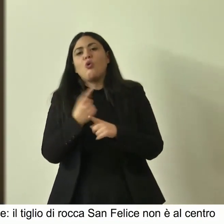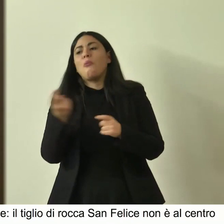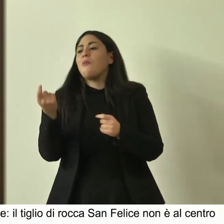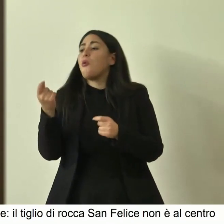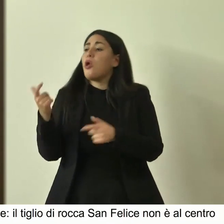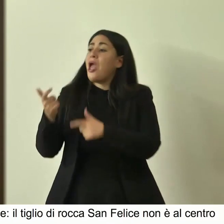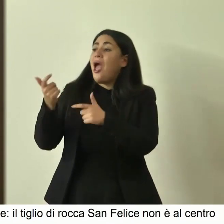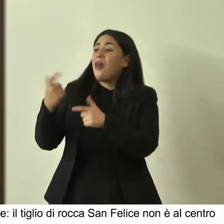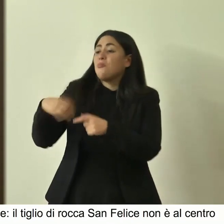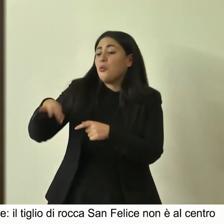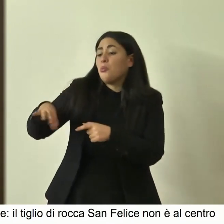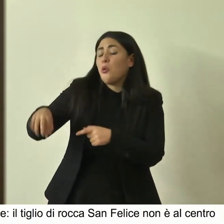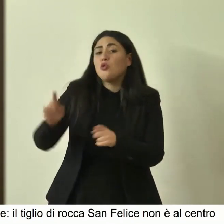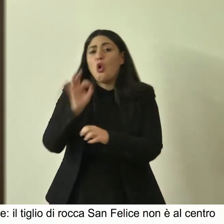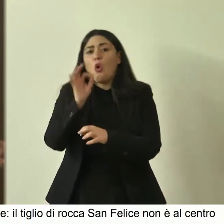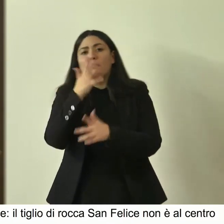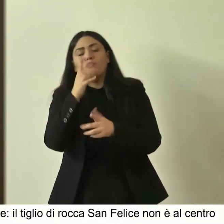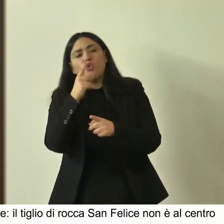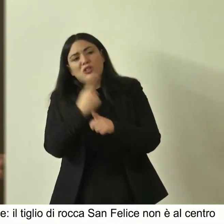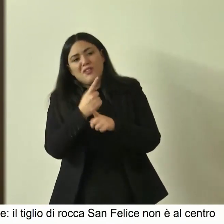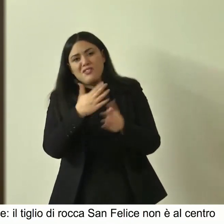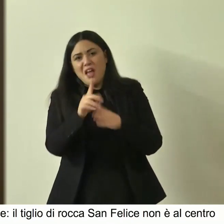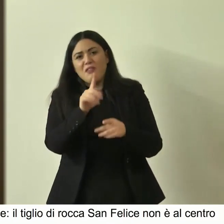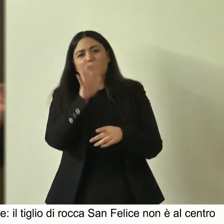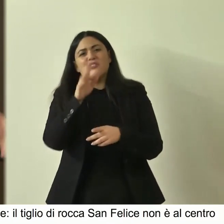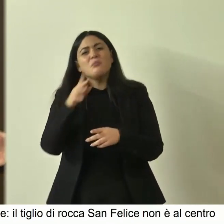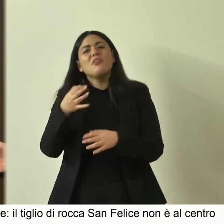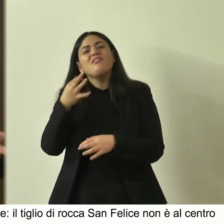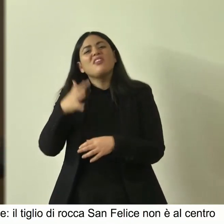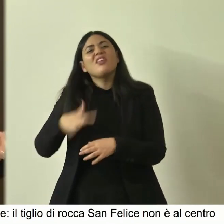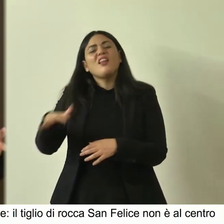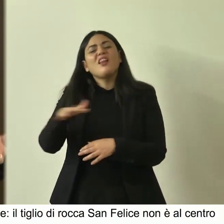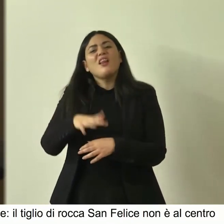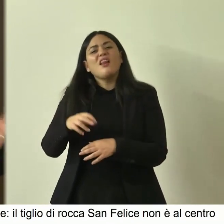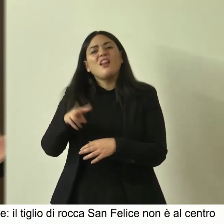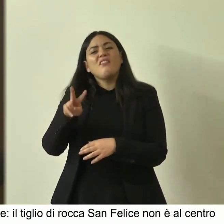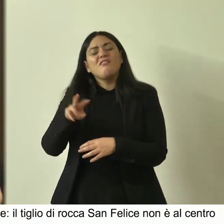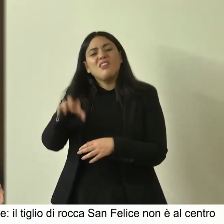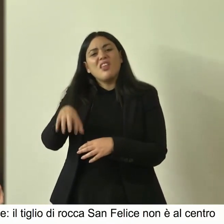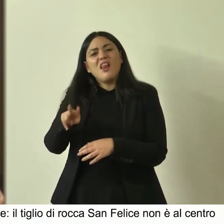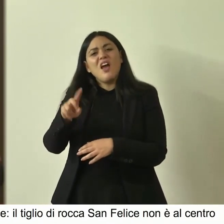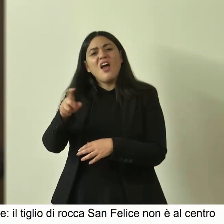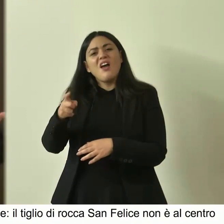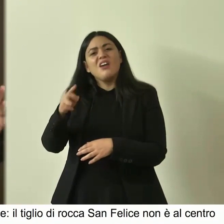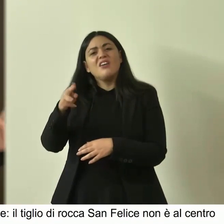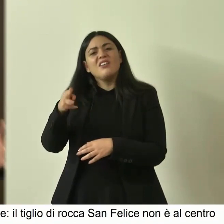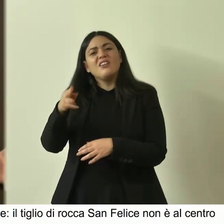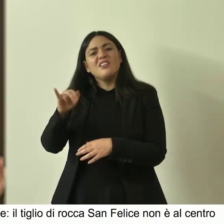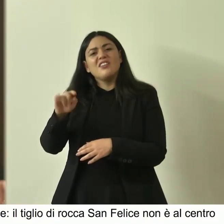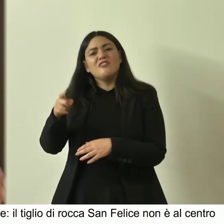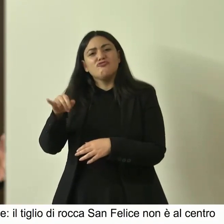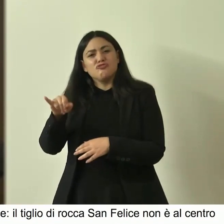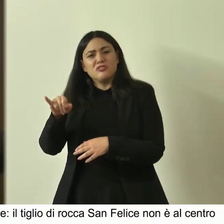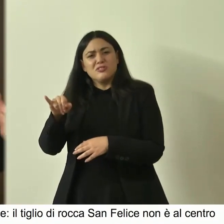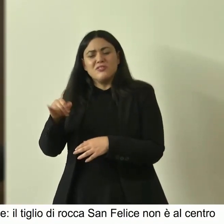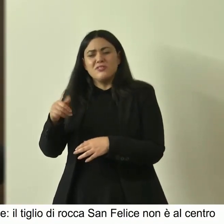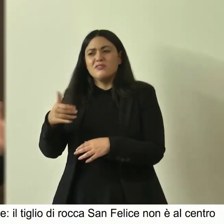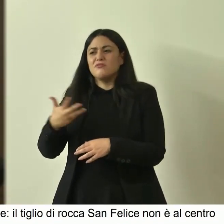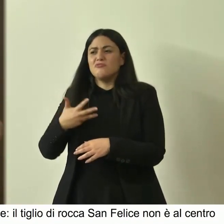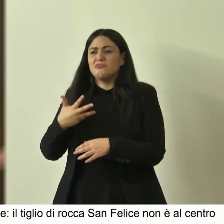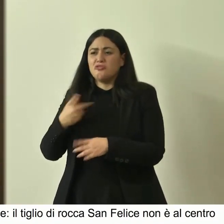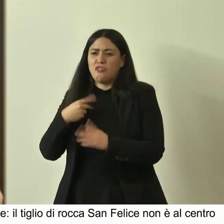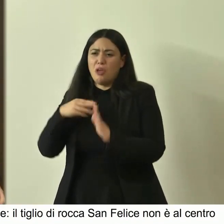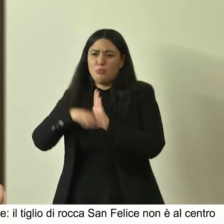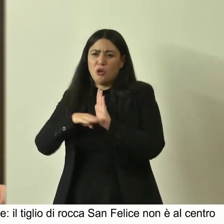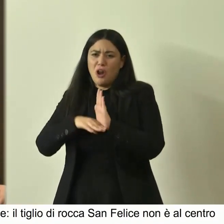anch'io per fare un riferimento a Villa Ghigie così pianterò domani mattina ne abbiamo un programma quattro per un